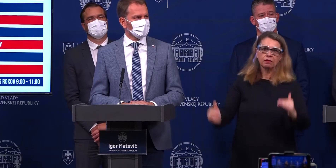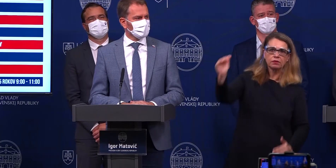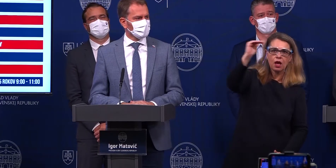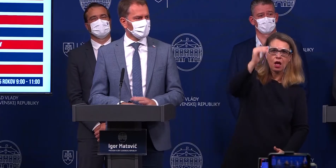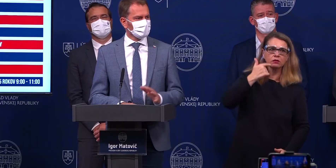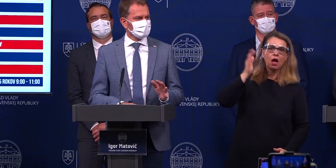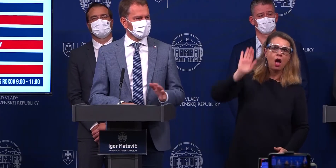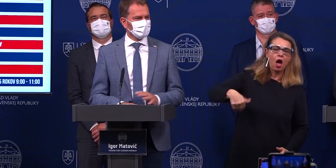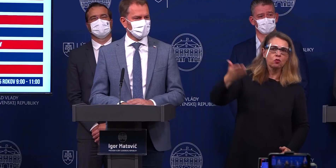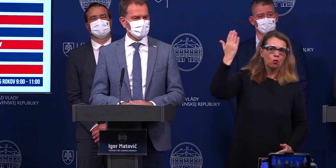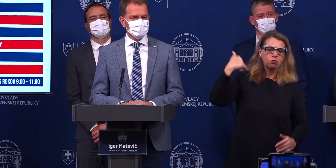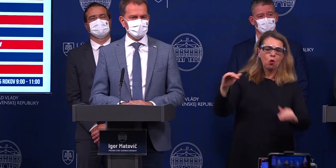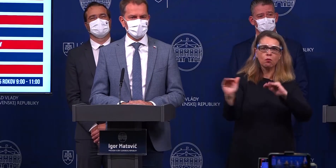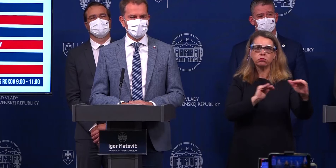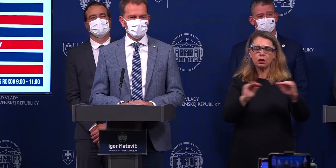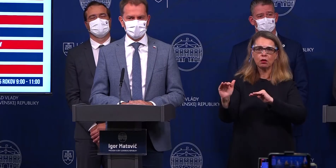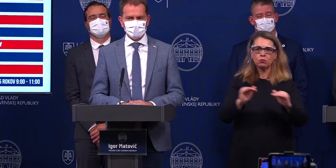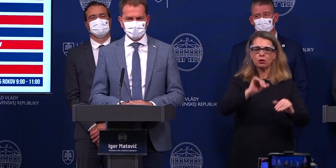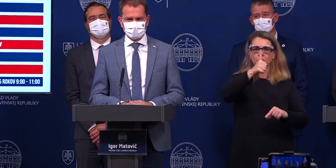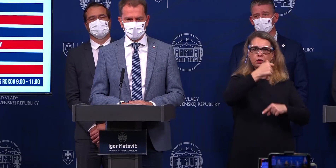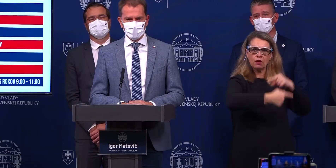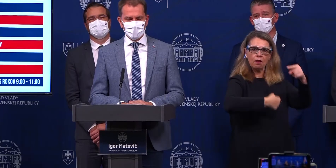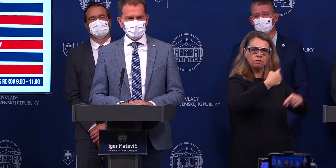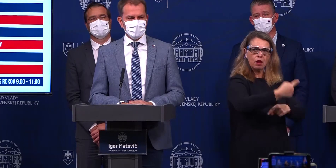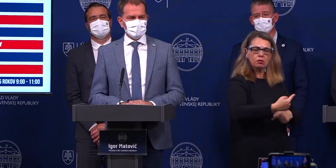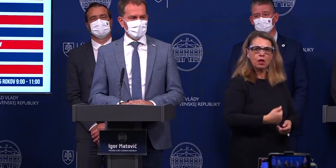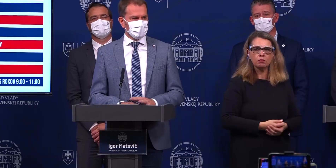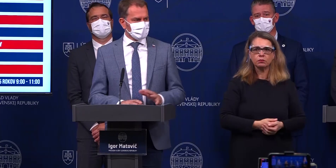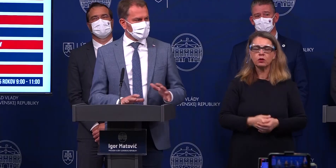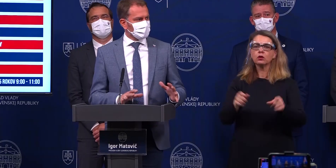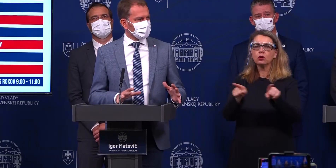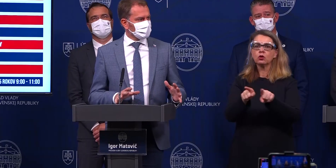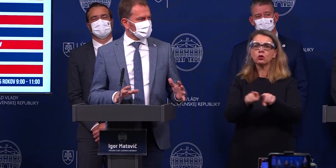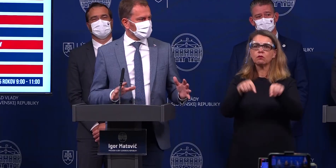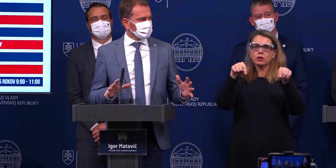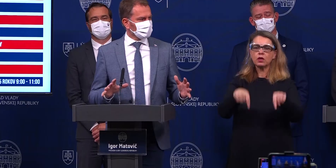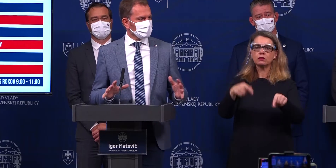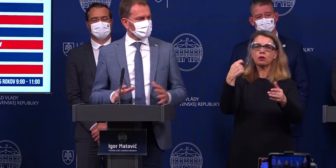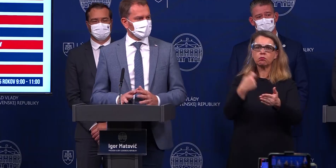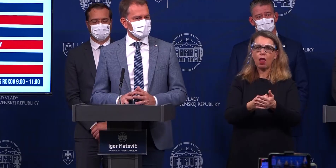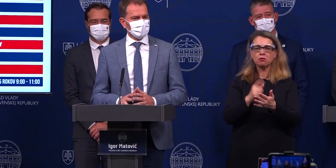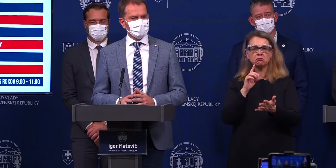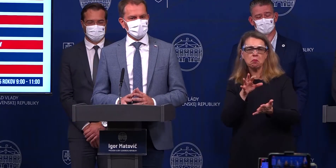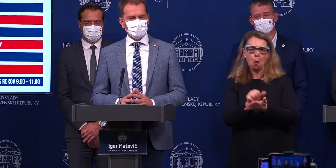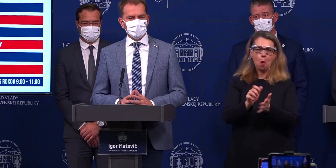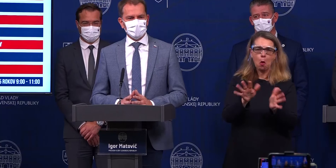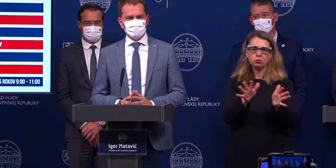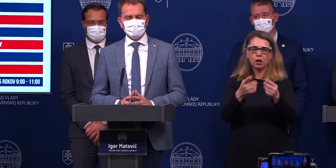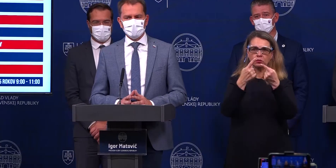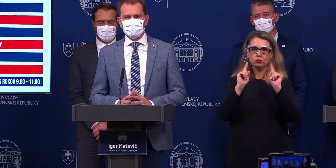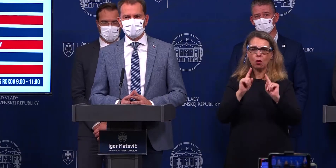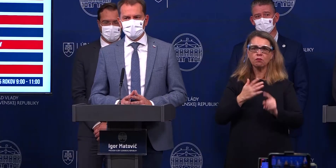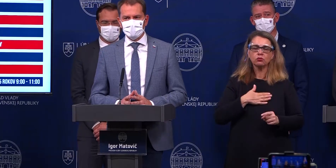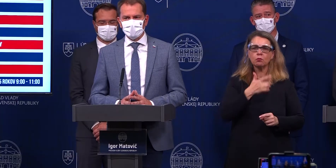ako bola priemerka počas prvej vlny. Zároveň dnes platí, že je odhad, že na Slovensku sa pohybuje